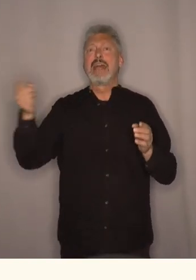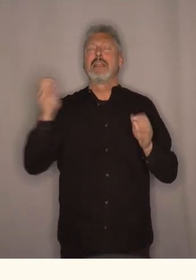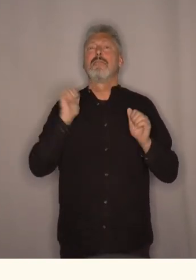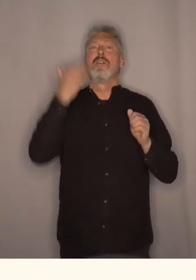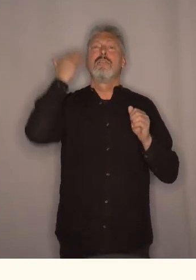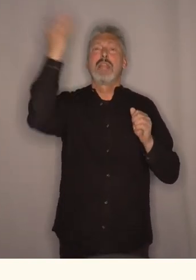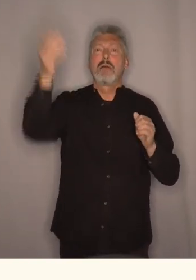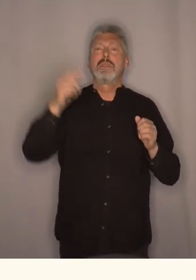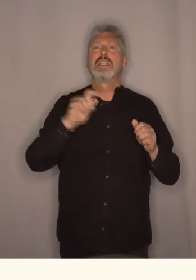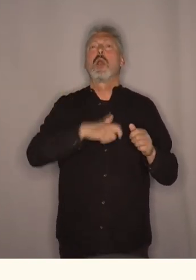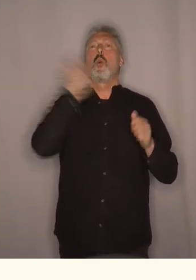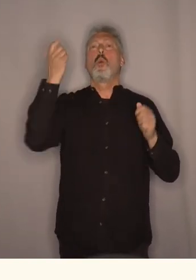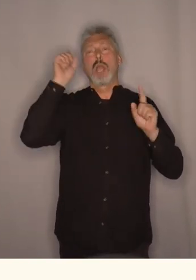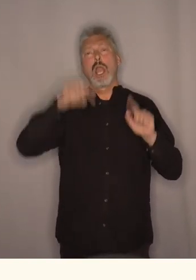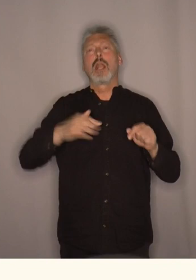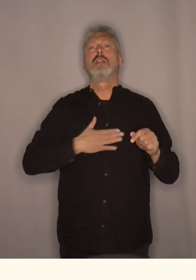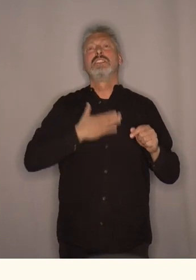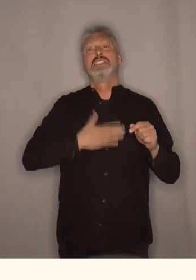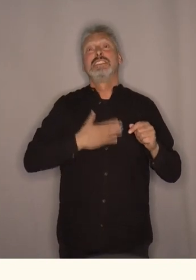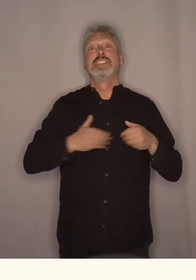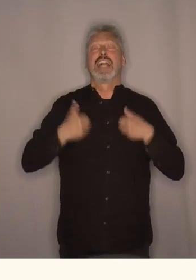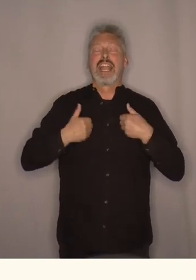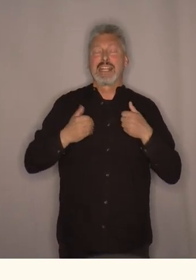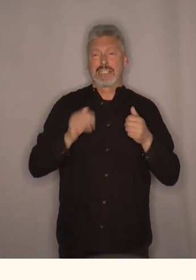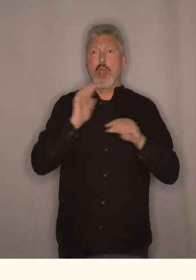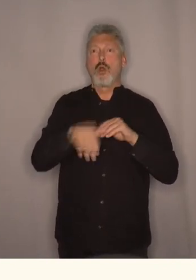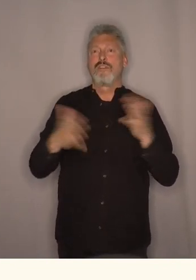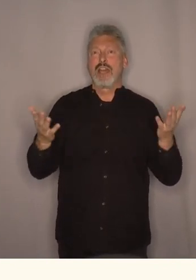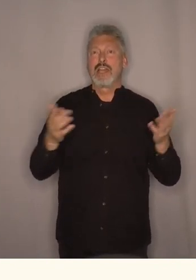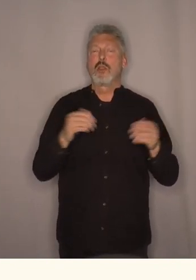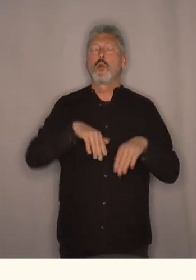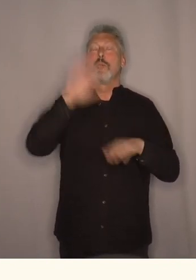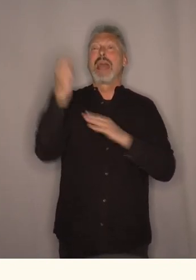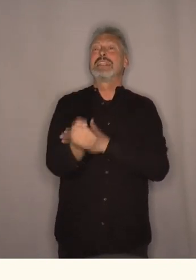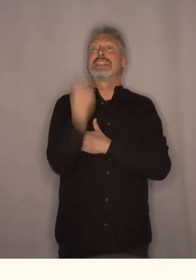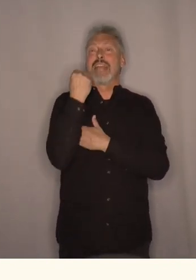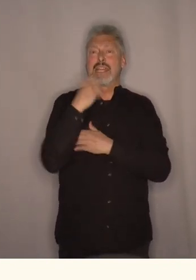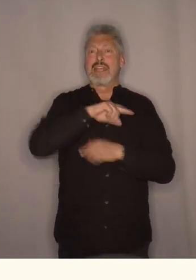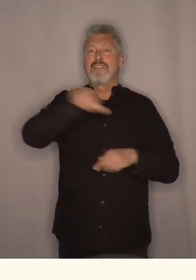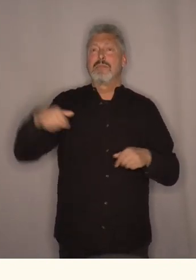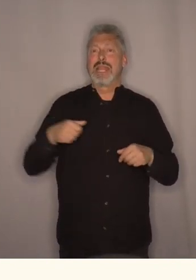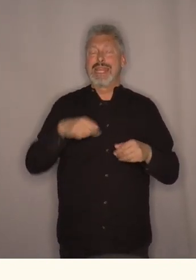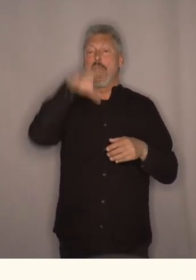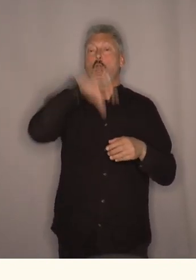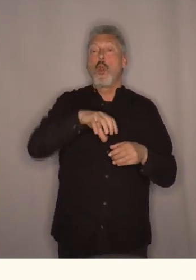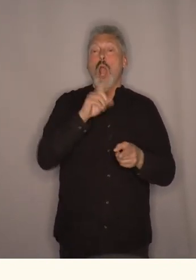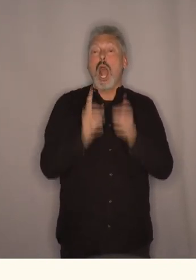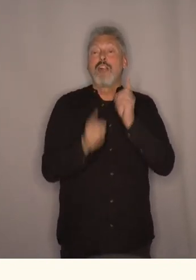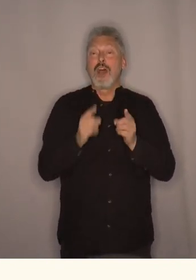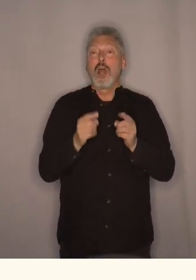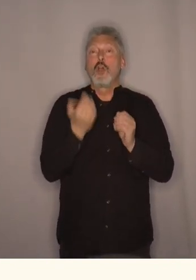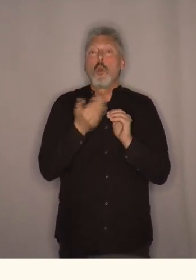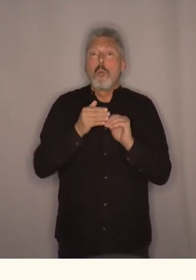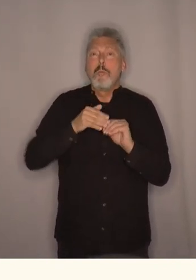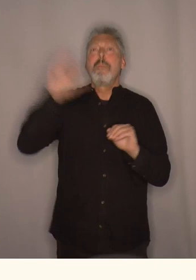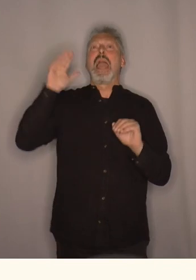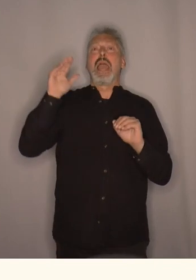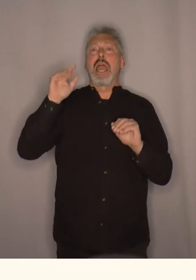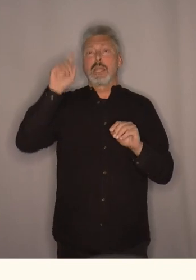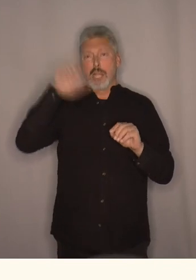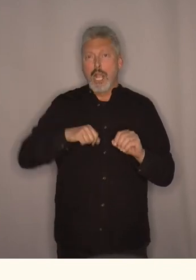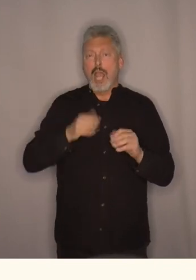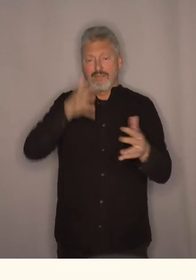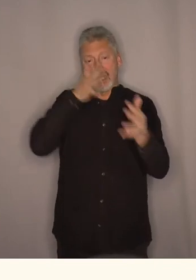fremtid som de unge kan glede seg til. Og jo sterkere MDG blir i dette lokalvalget, jo mer kan vi få til.